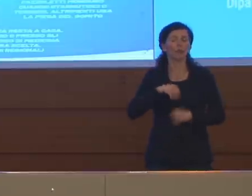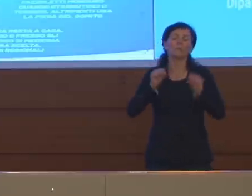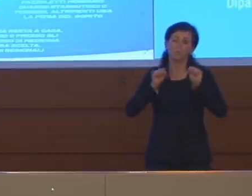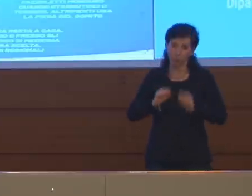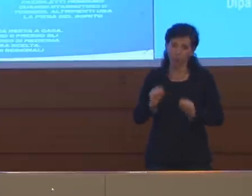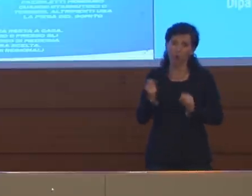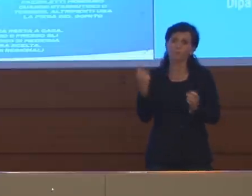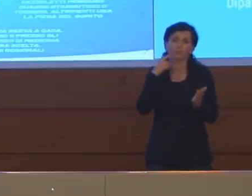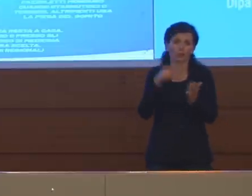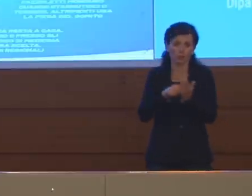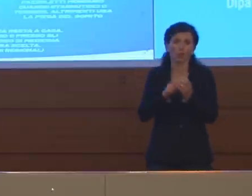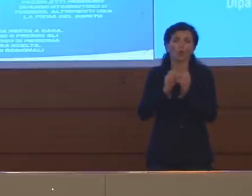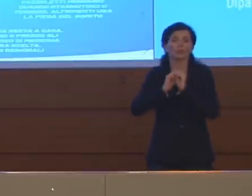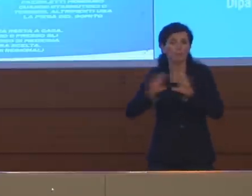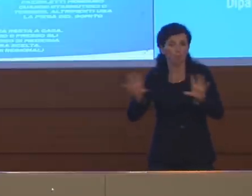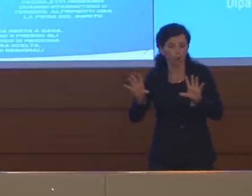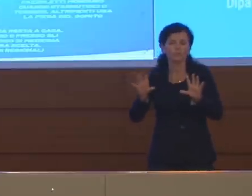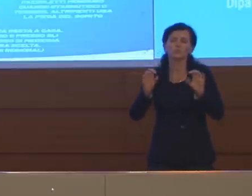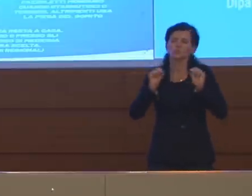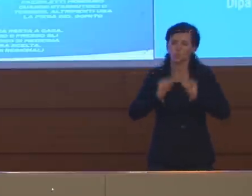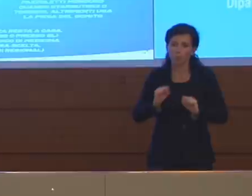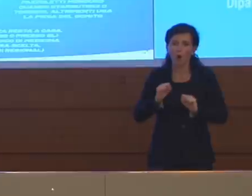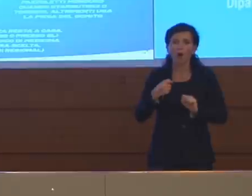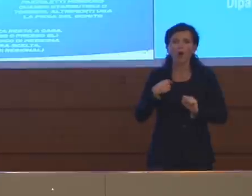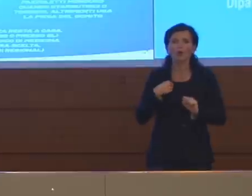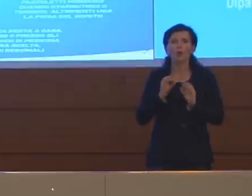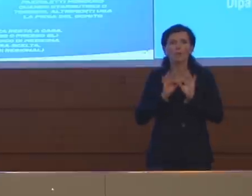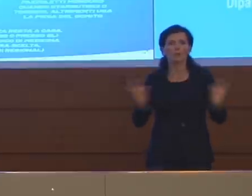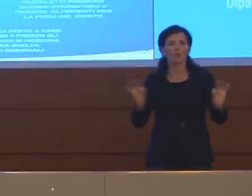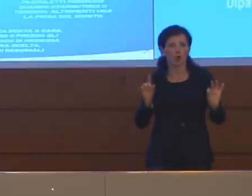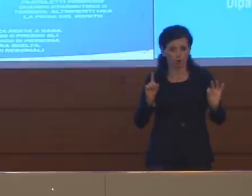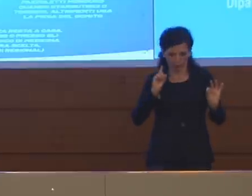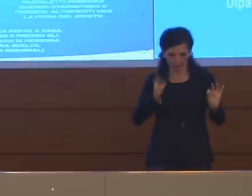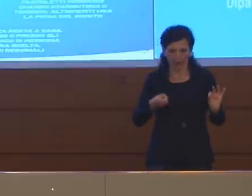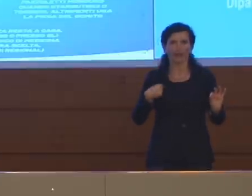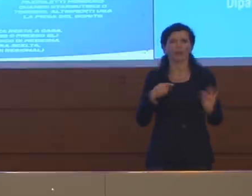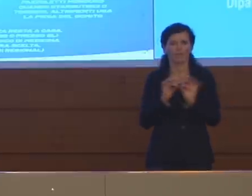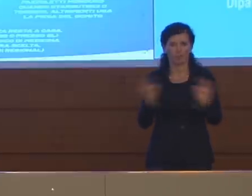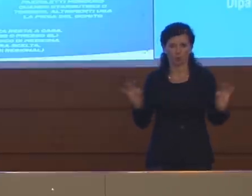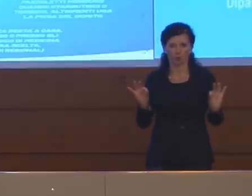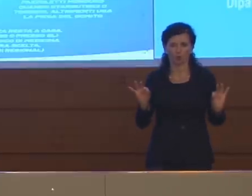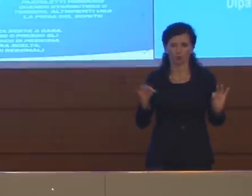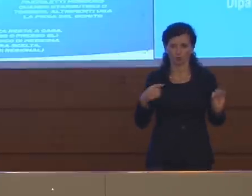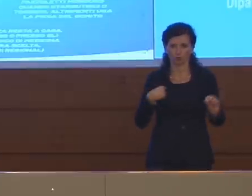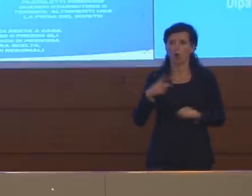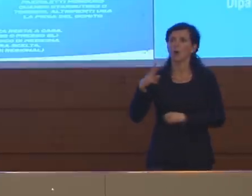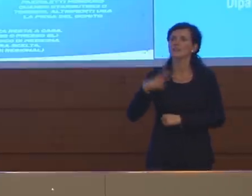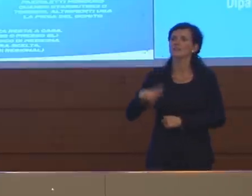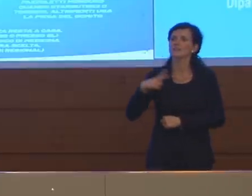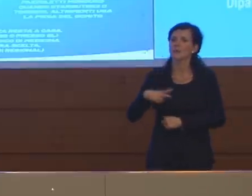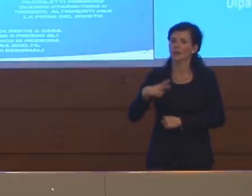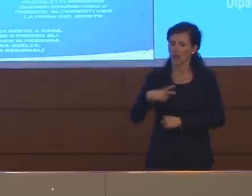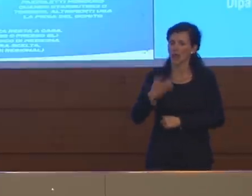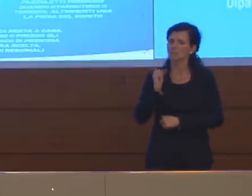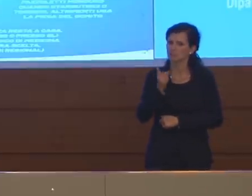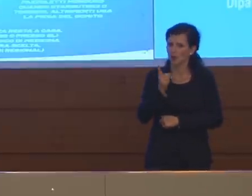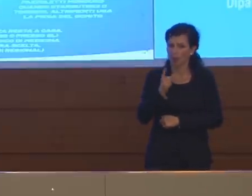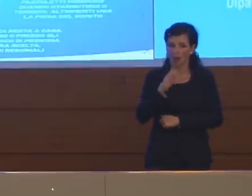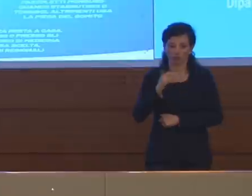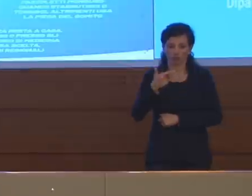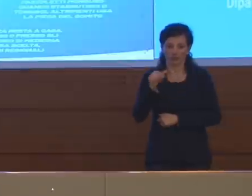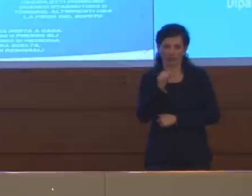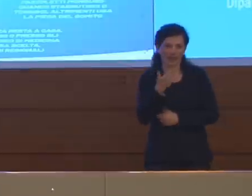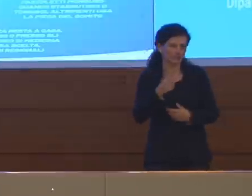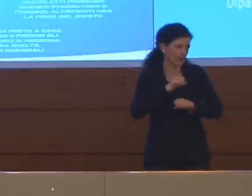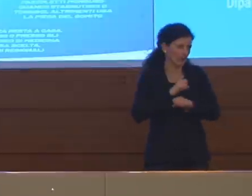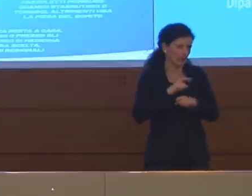remoto, e non essere completamente impreparati rispetto a questo scenario. L'auspicio nostro, come CTS, ma credo un po' di tutti noi,